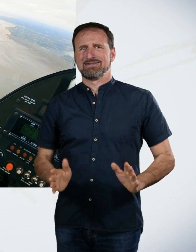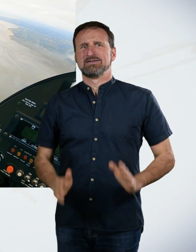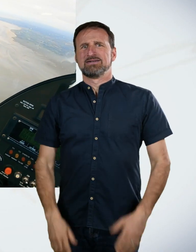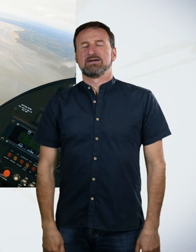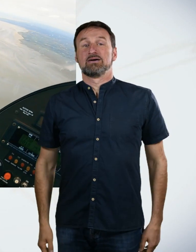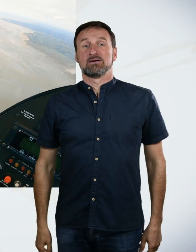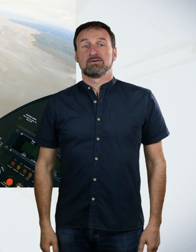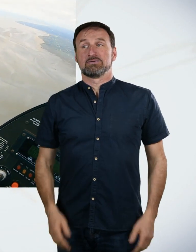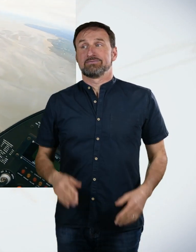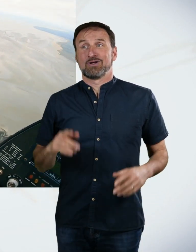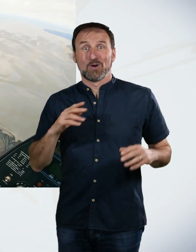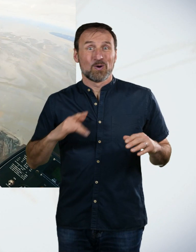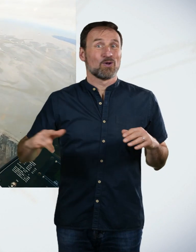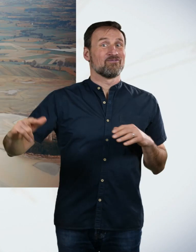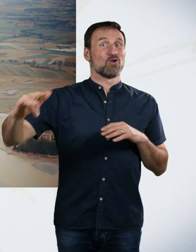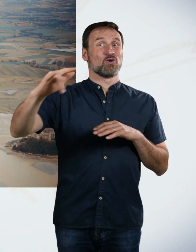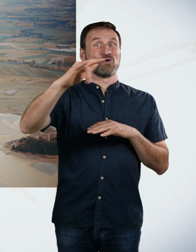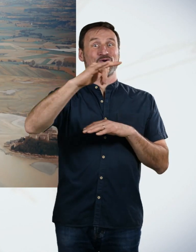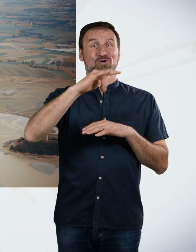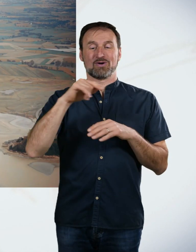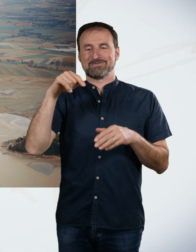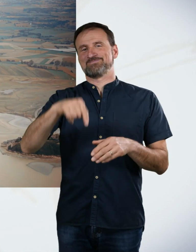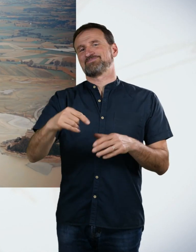Der Rundflug hat uns zum Mont Saint-Michel geführt.